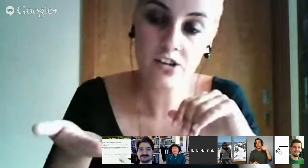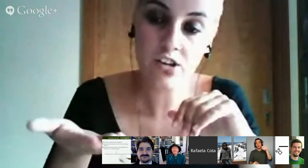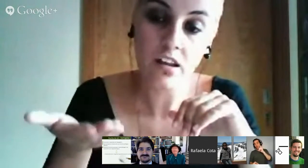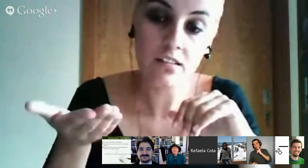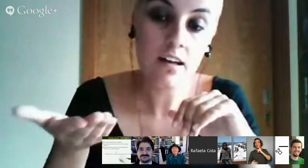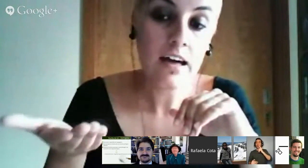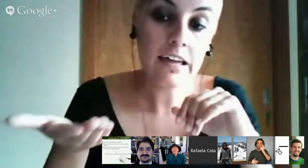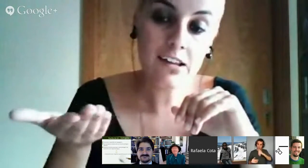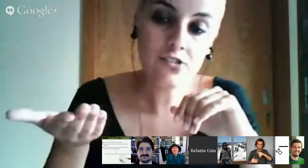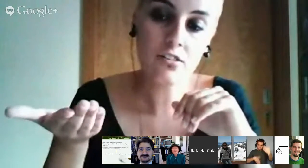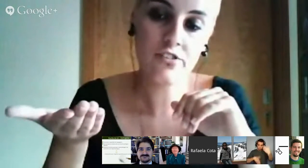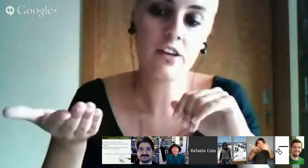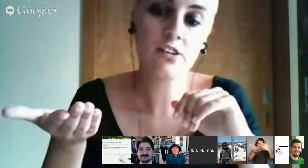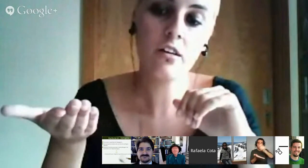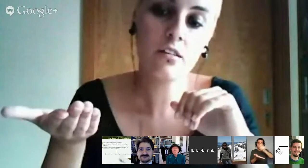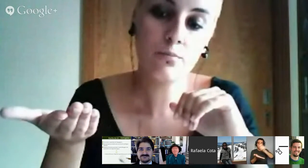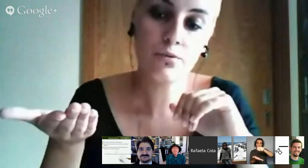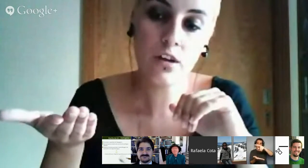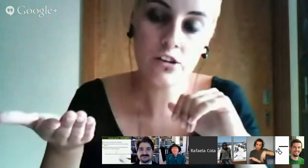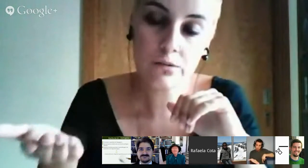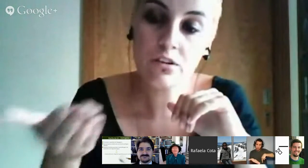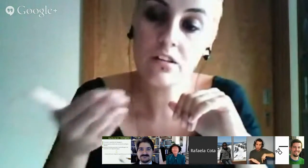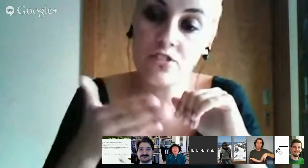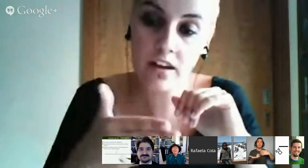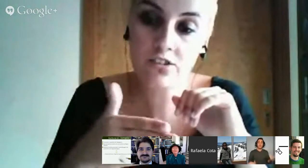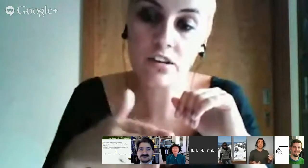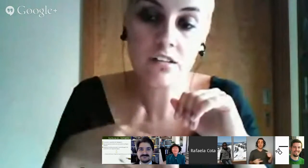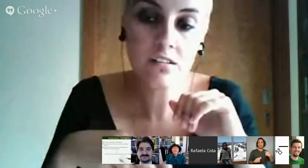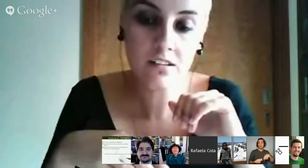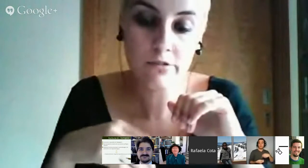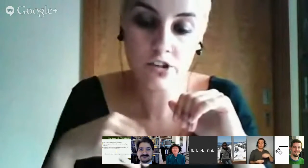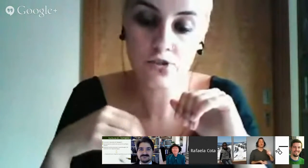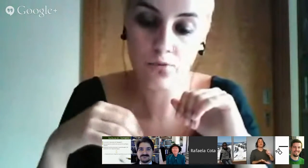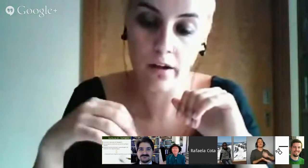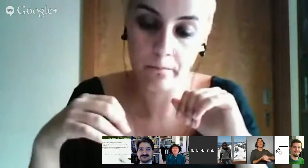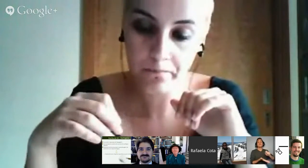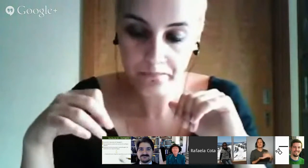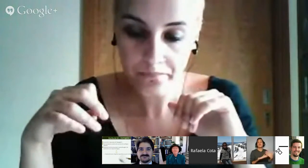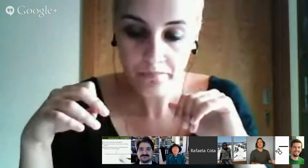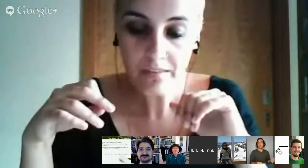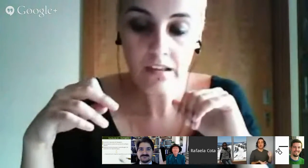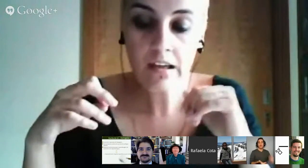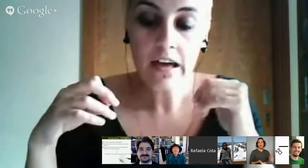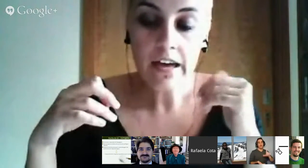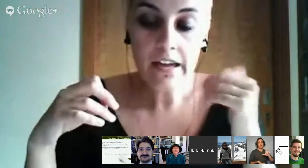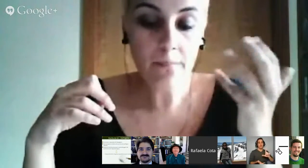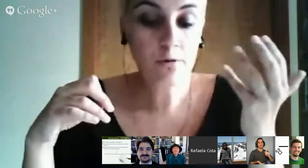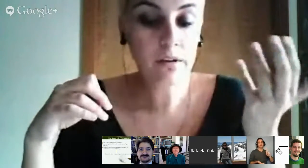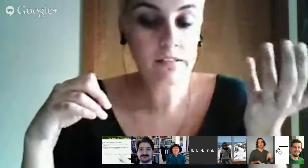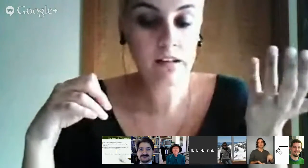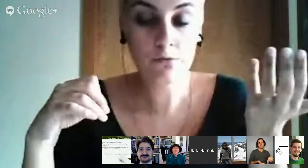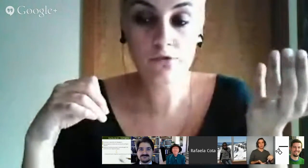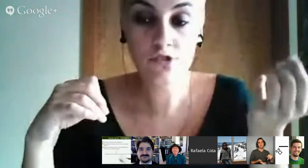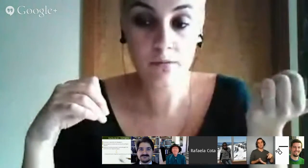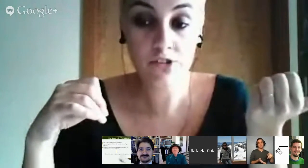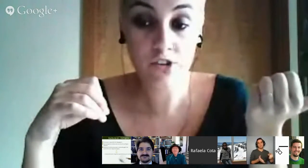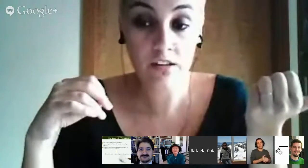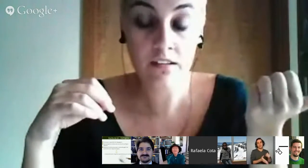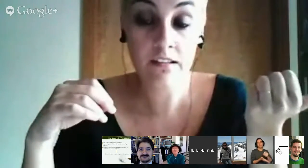dar a escrita. E antes de lhes dar a escrita do português, temos que lhes dar a escrita da língua gestual. E a apropriação de um sistema de escrita